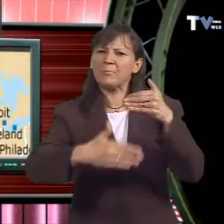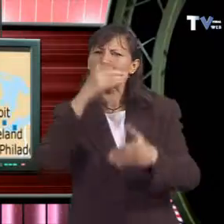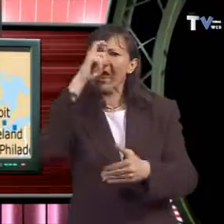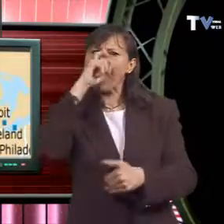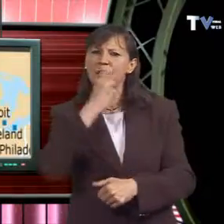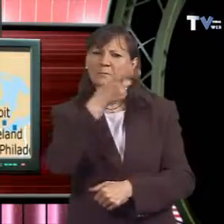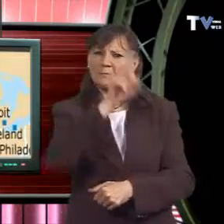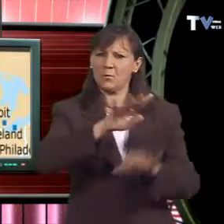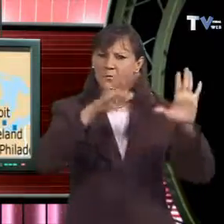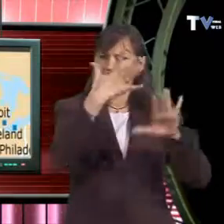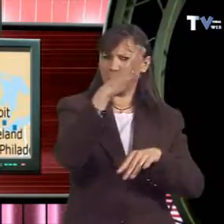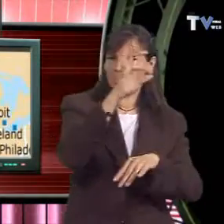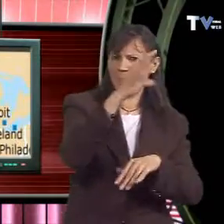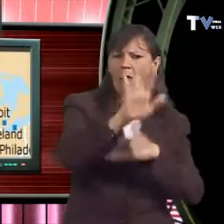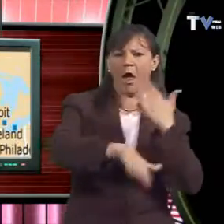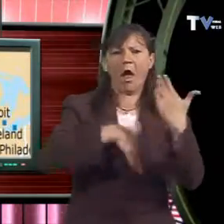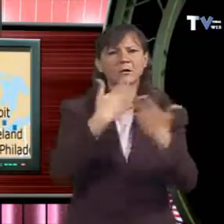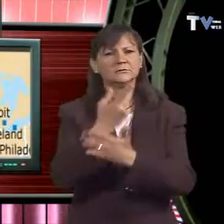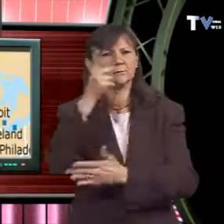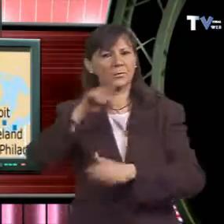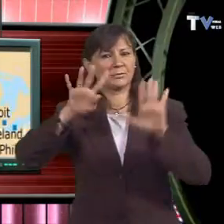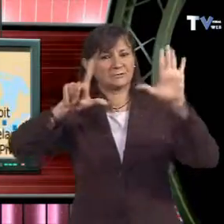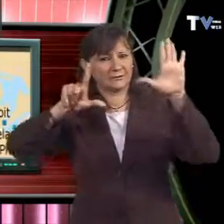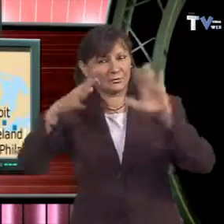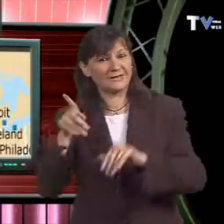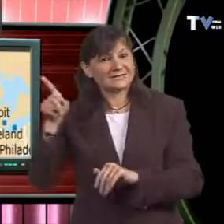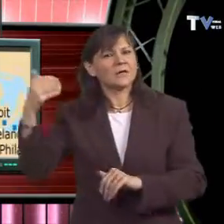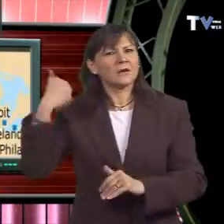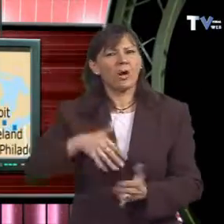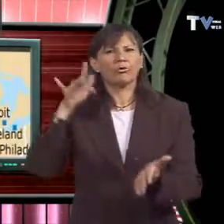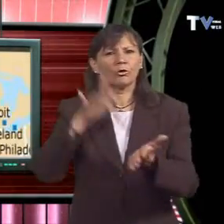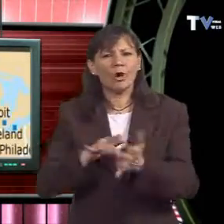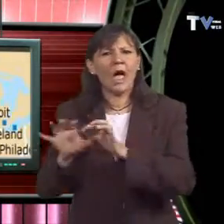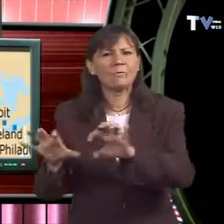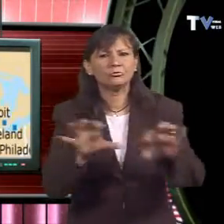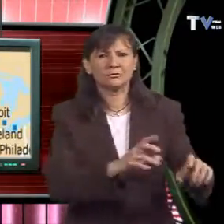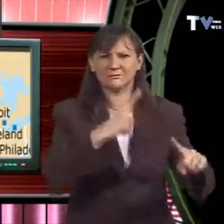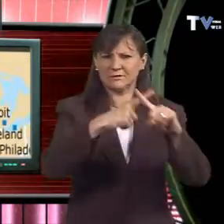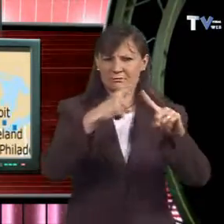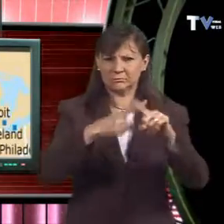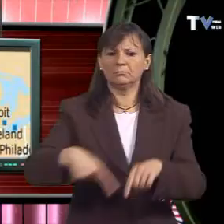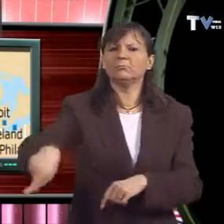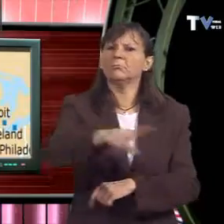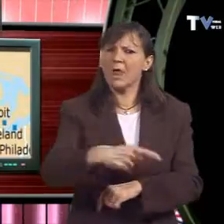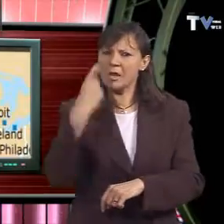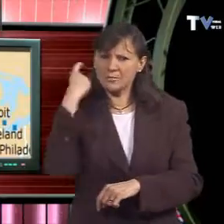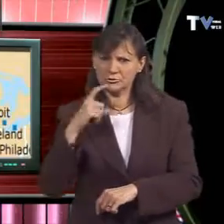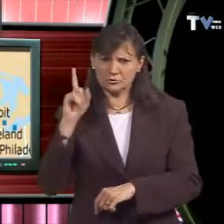Malgrat les repetides advertències, es va optar per intentar tapar i vagar la fe en